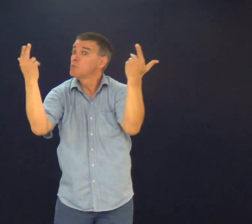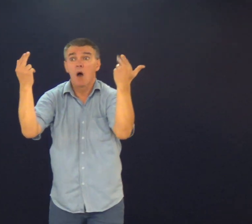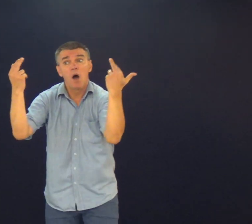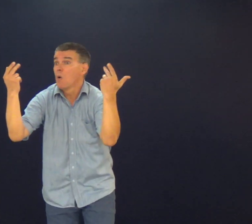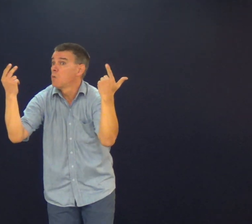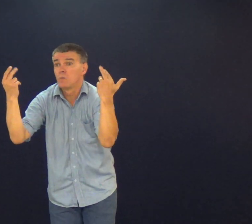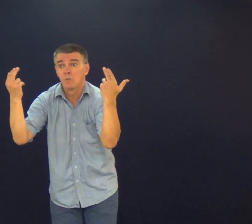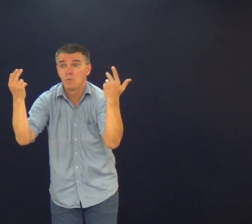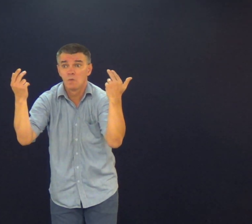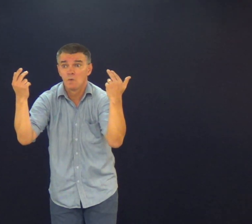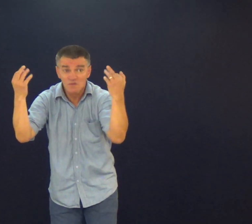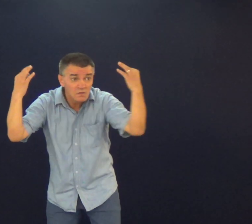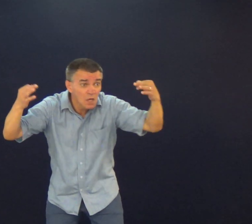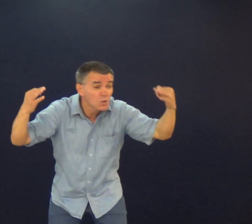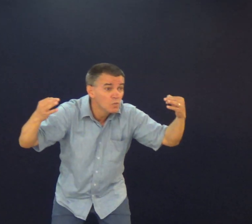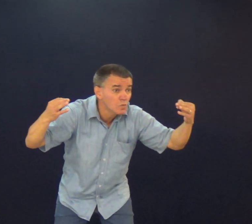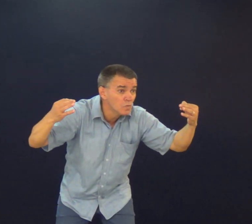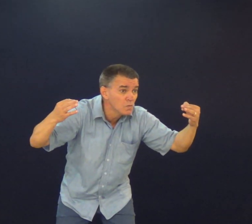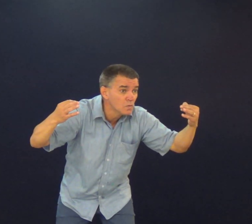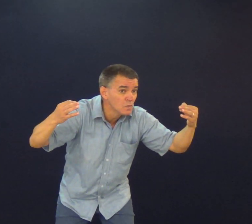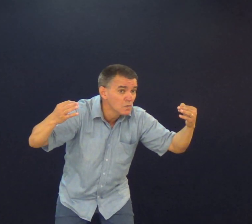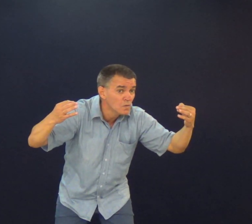Porque a ceia a gente pode comparar Com o juízo de Deus